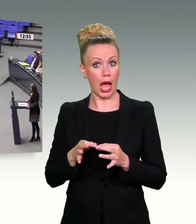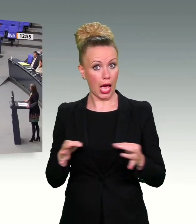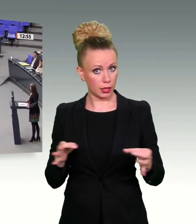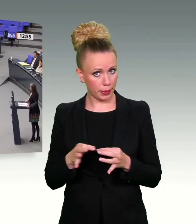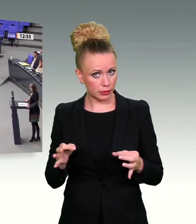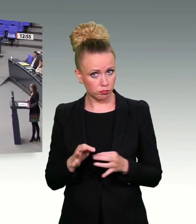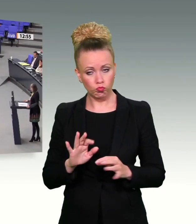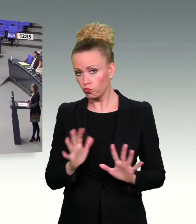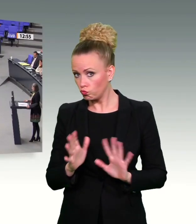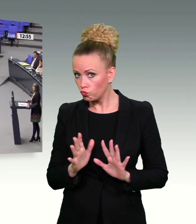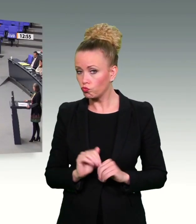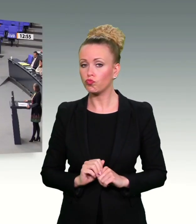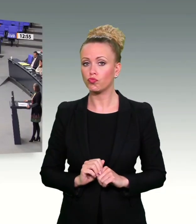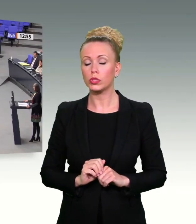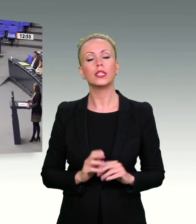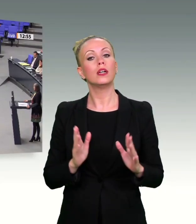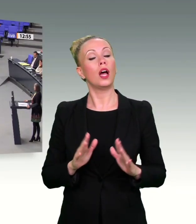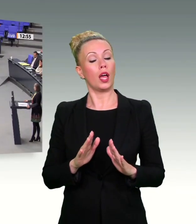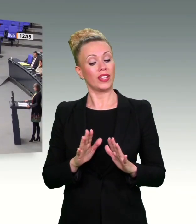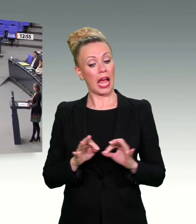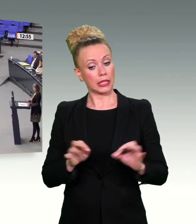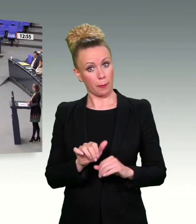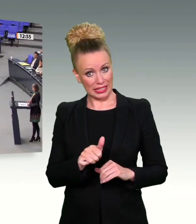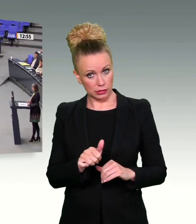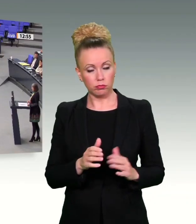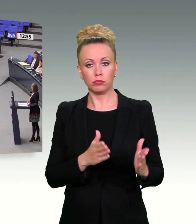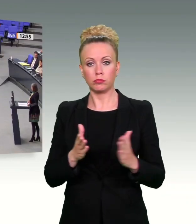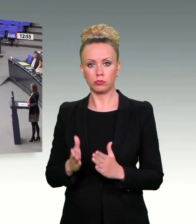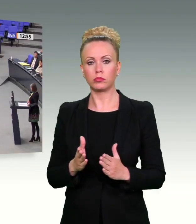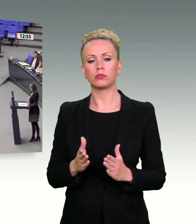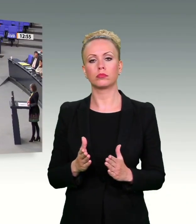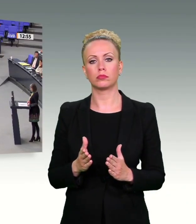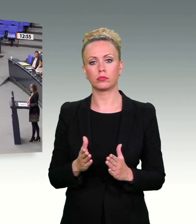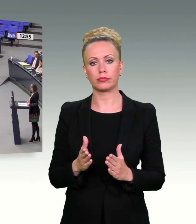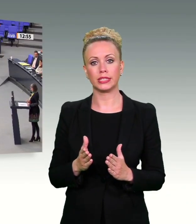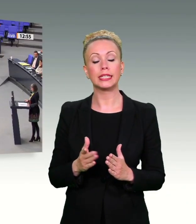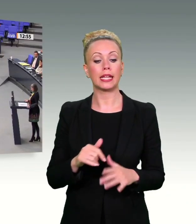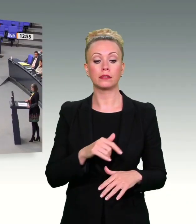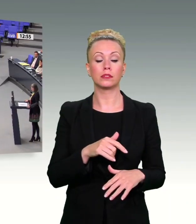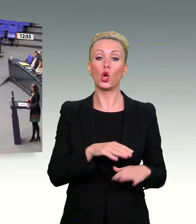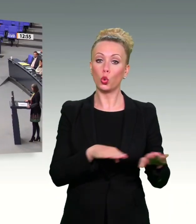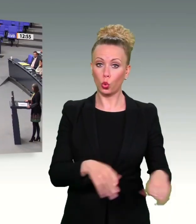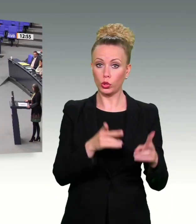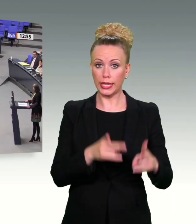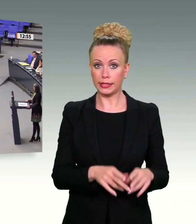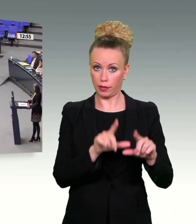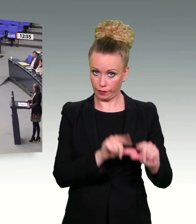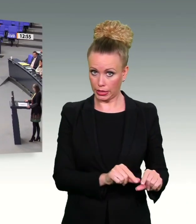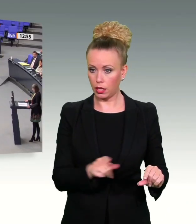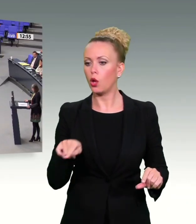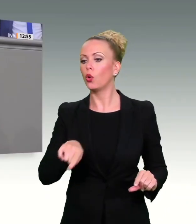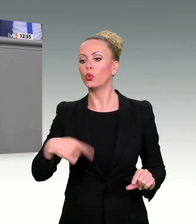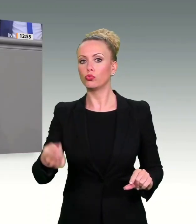Angemessen ist eine Überwachungsmaßnahme dann, wenn es keine Alternative gibt, die weniger Grundrechte verletzt. Wenn es in 96